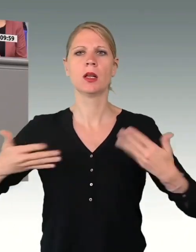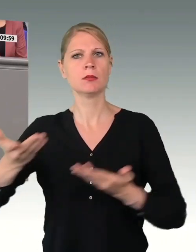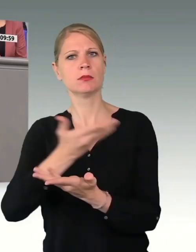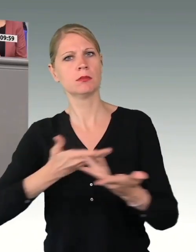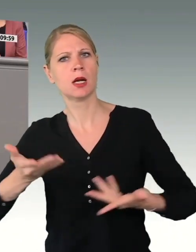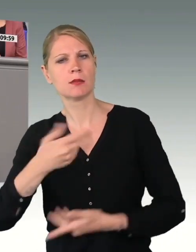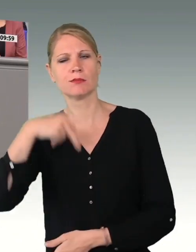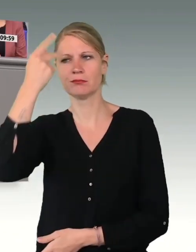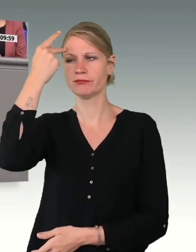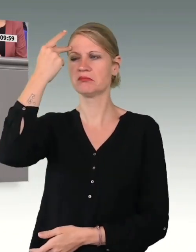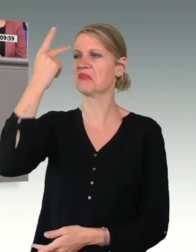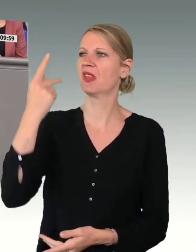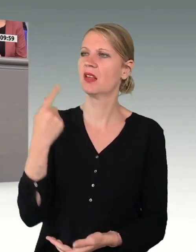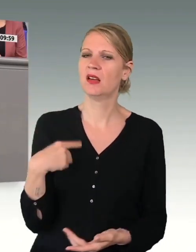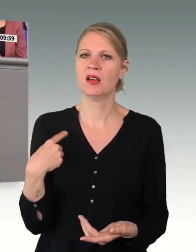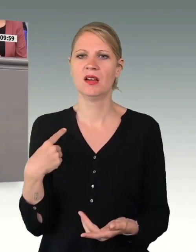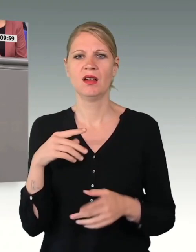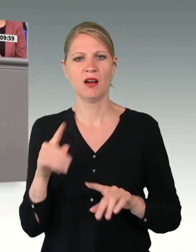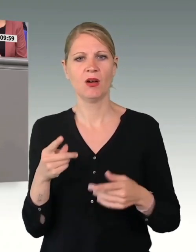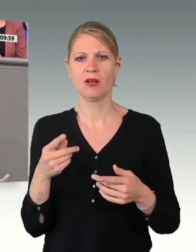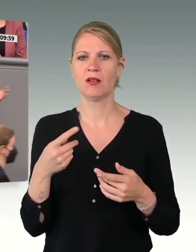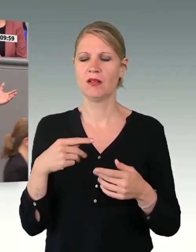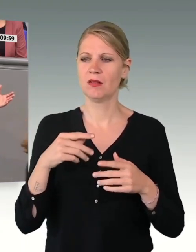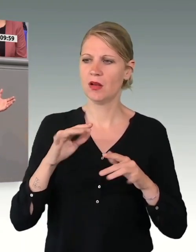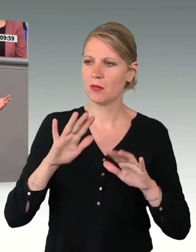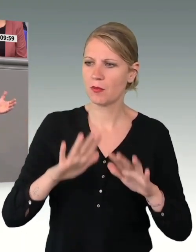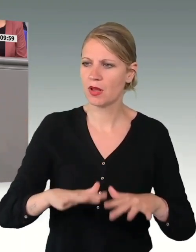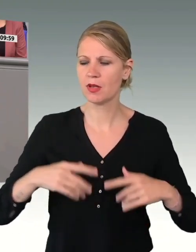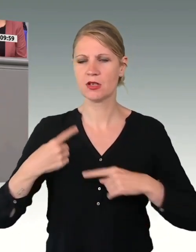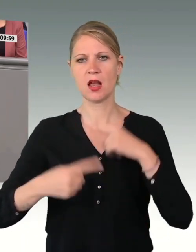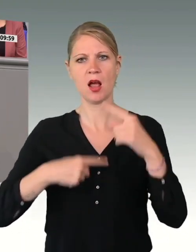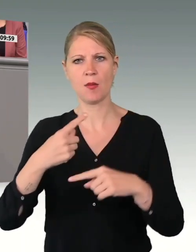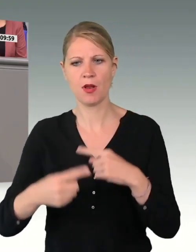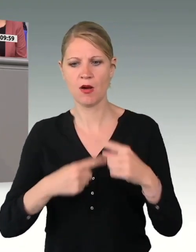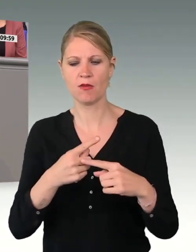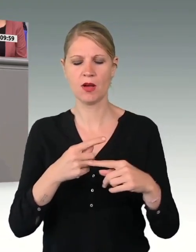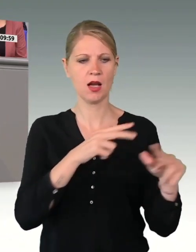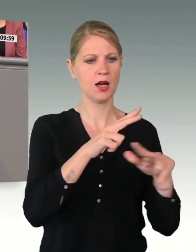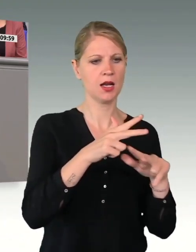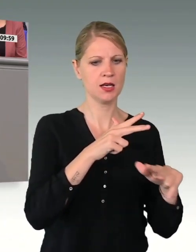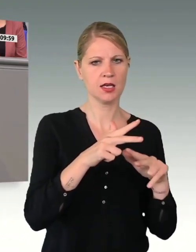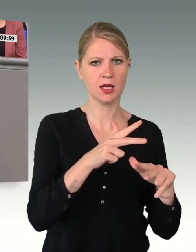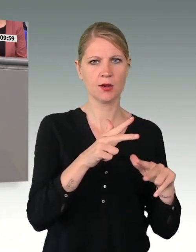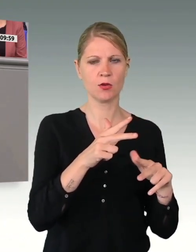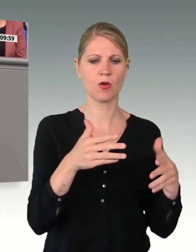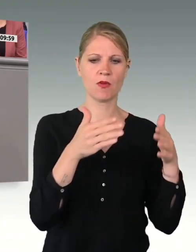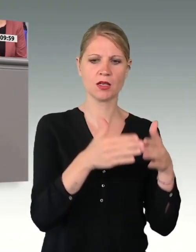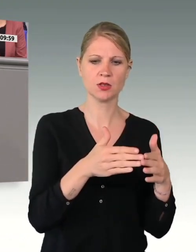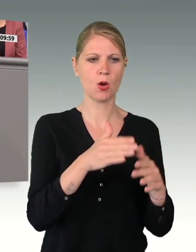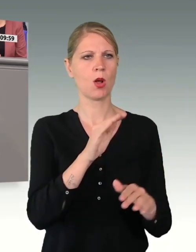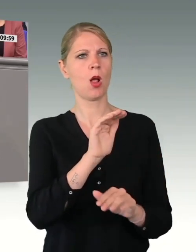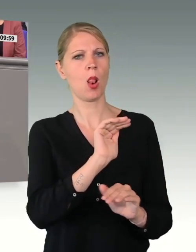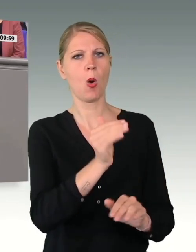finden wir auch den immer wiederkehrenden parlamentarischen Ablauf. Regierungsfraktionen loben das Ministerium, Opposition fordert endlich